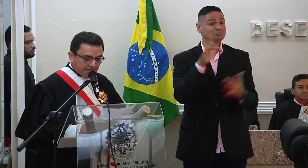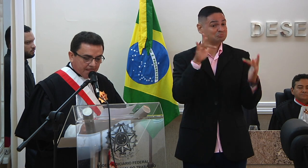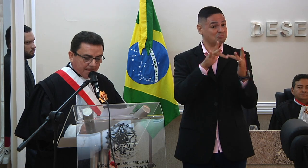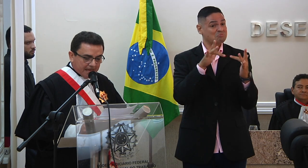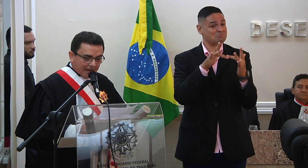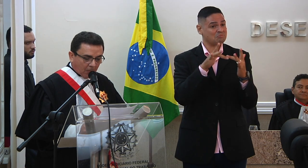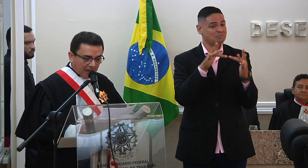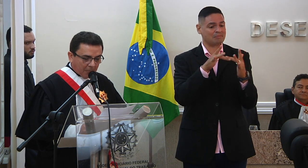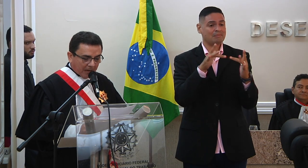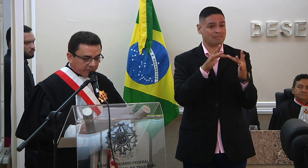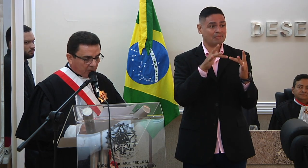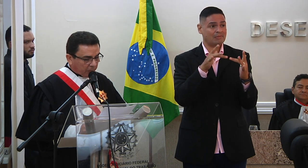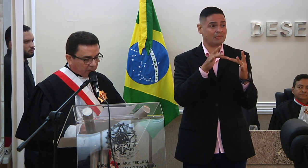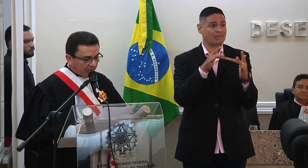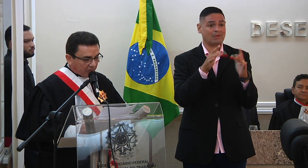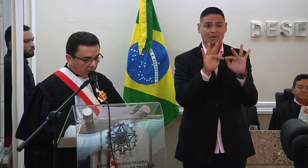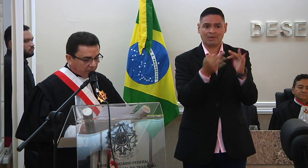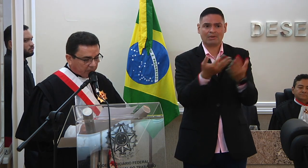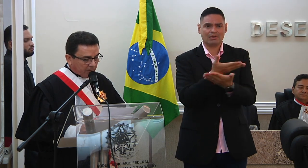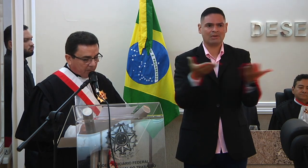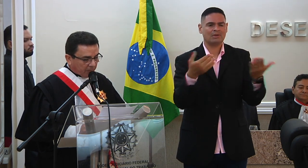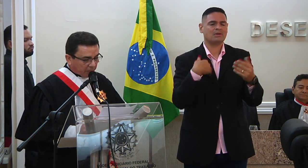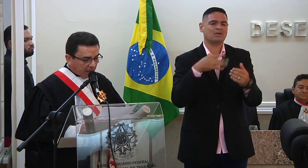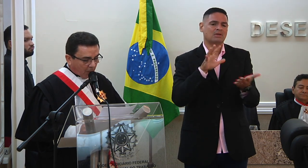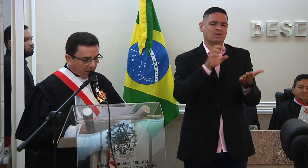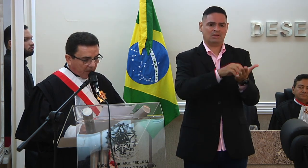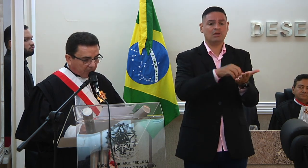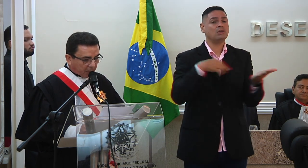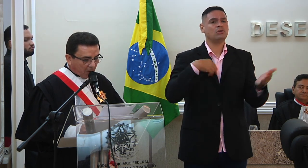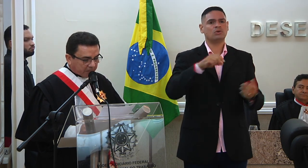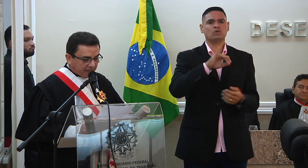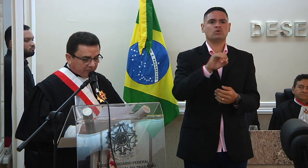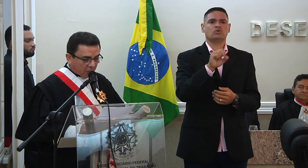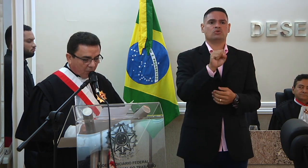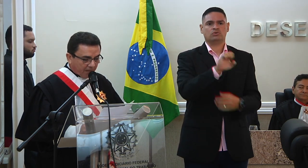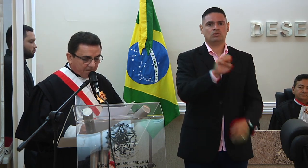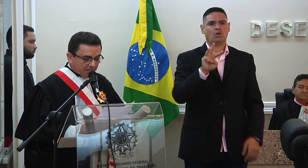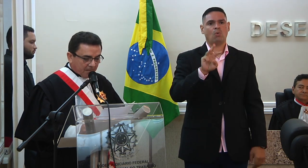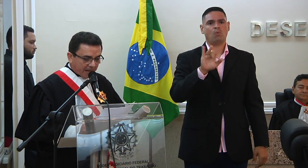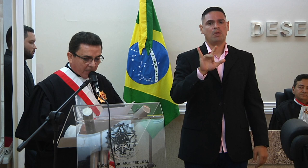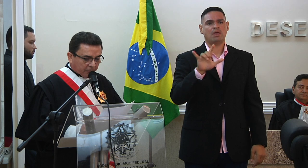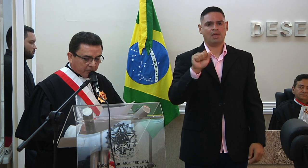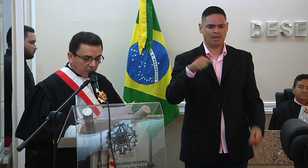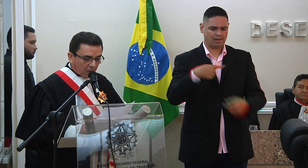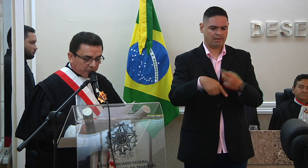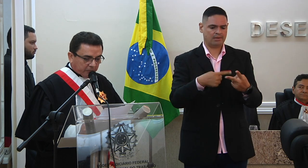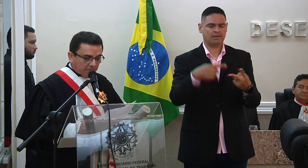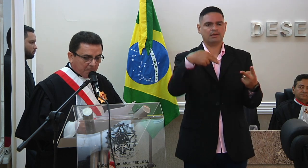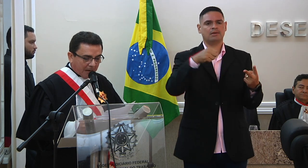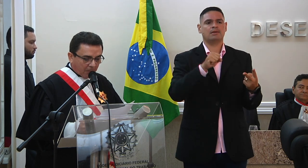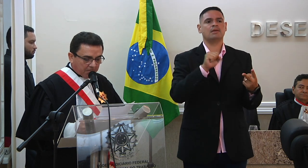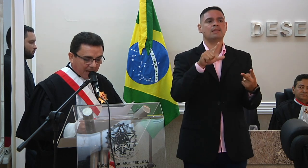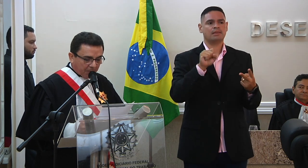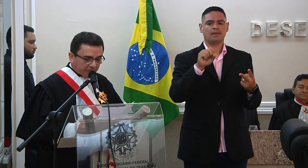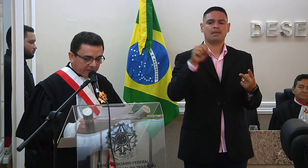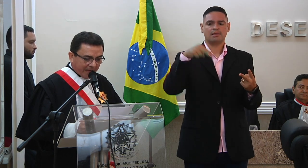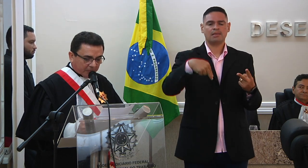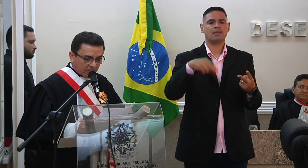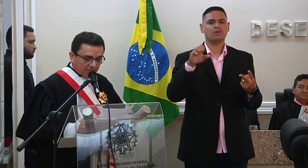familiar e a colaboração dos servidores José Williams Mota da Silva Nelson Escócio